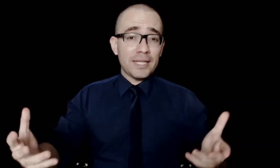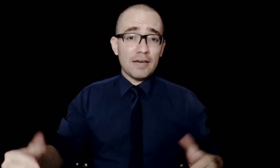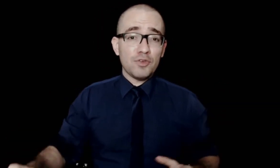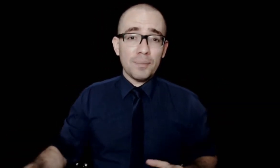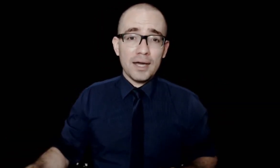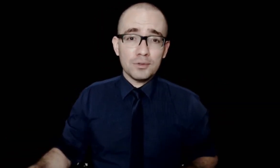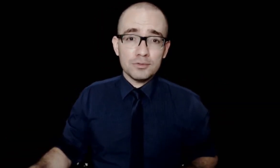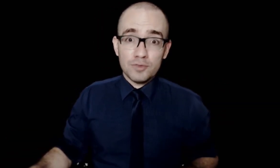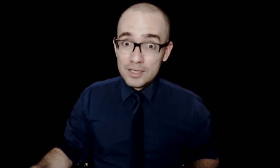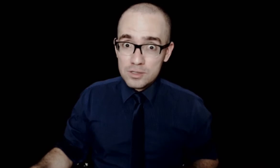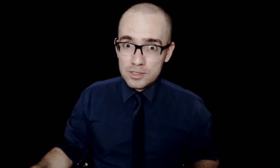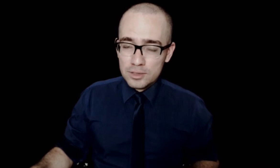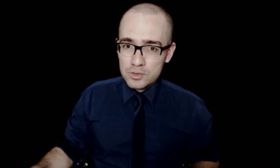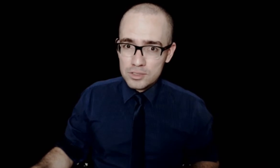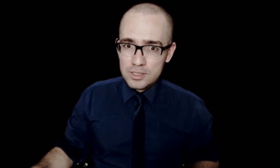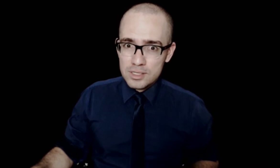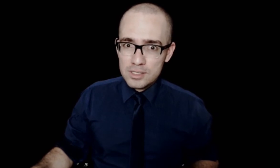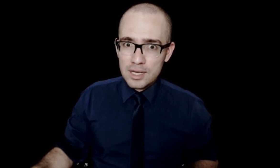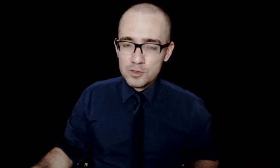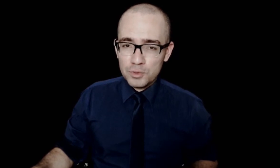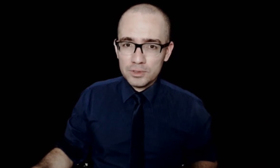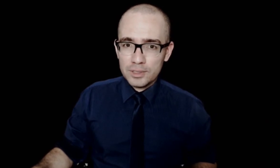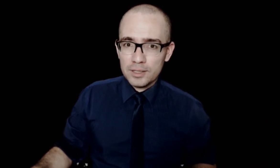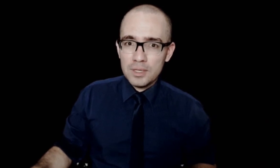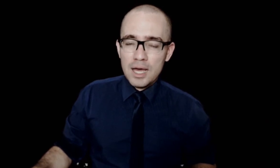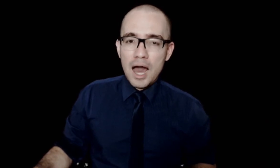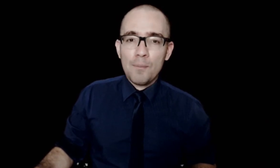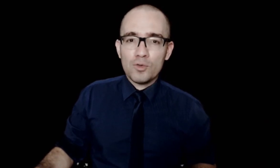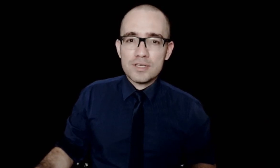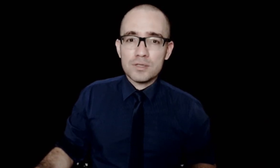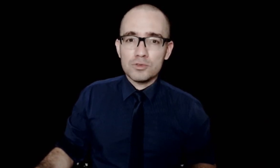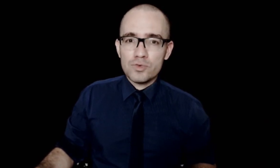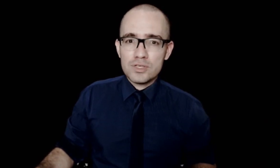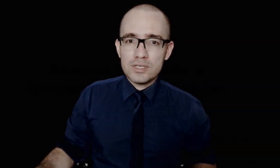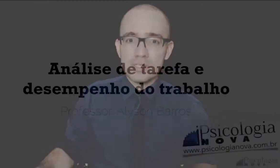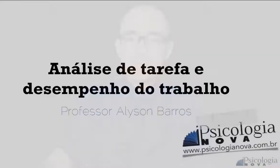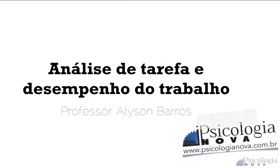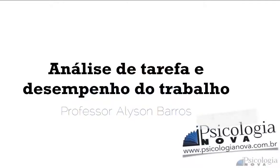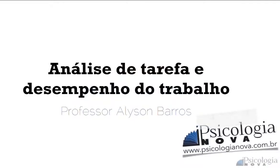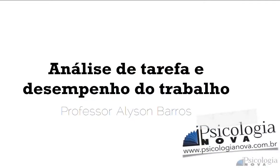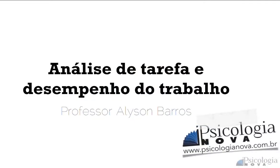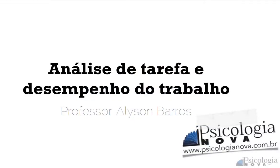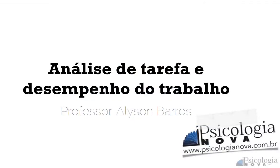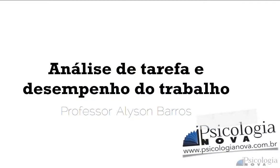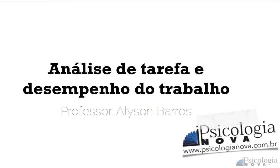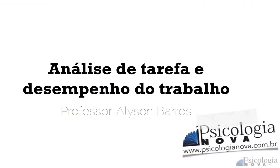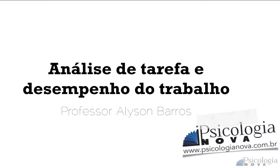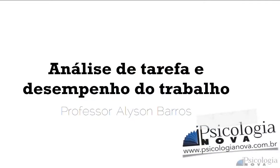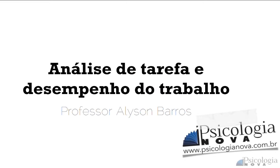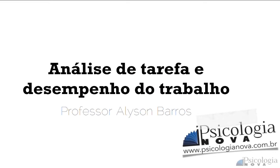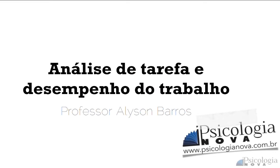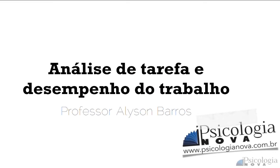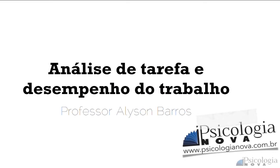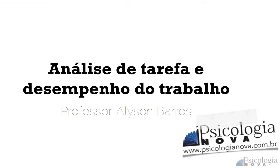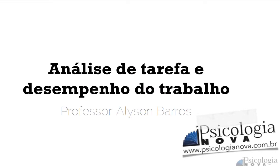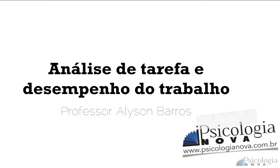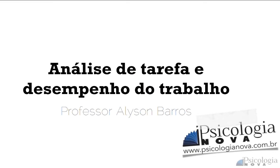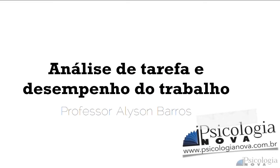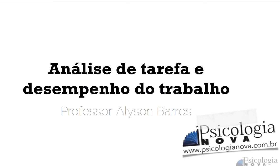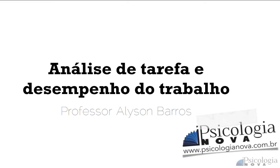PDF aberto, faça as anotações necessárias porque eu quero a aprovação de vocês sem exceção. Tópico Análise de Tarefa e